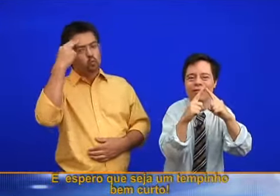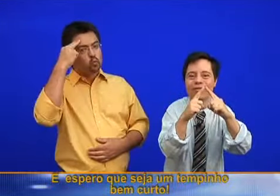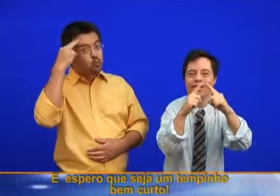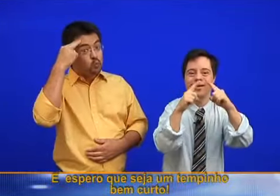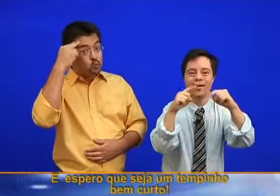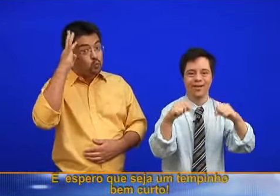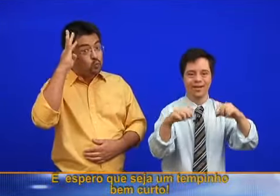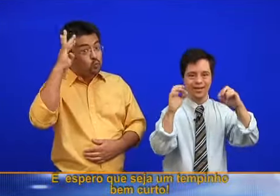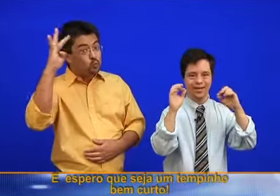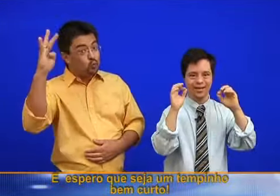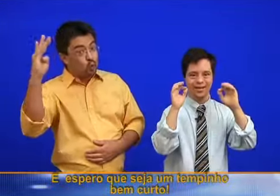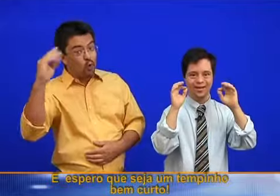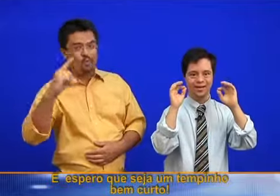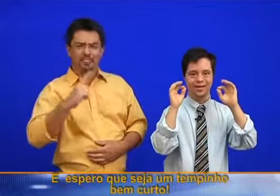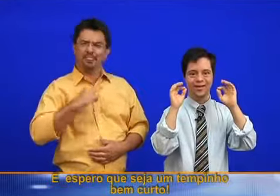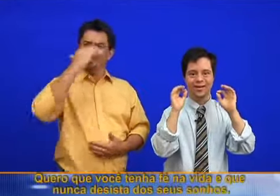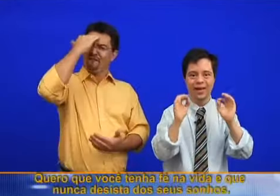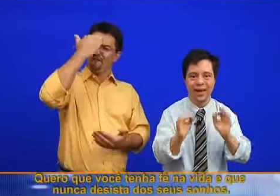curto.